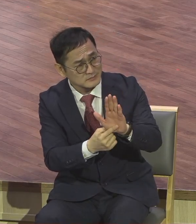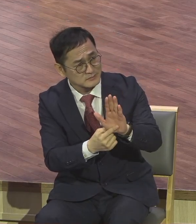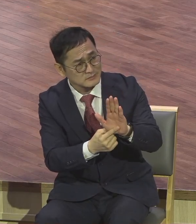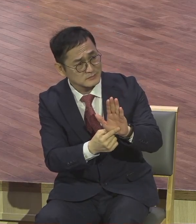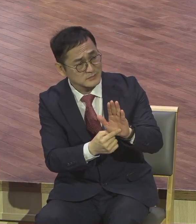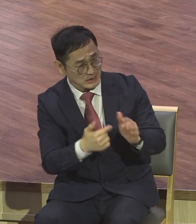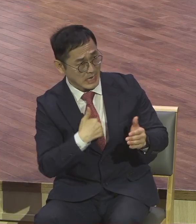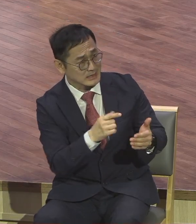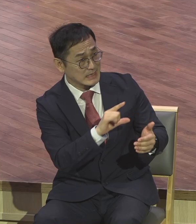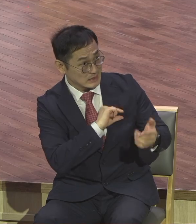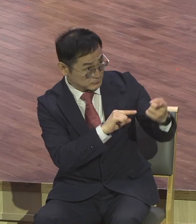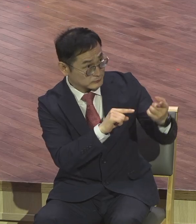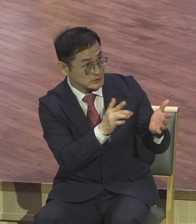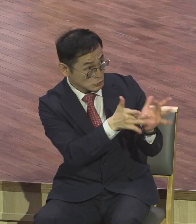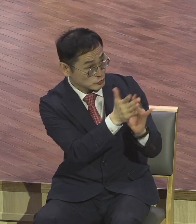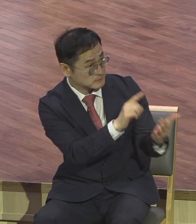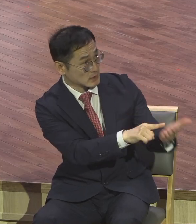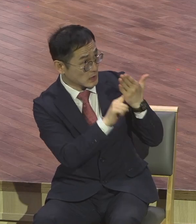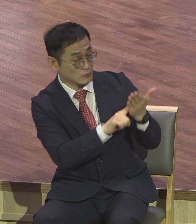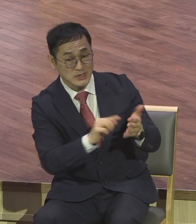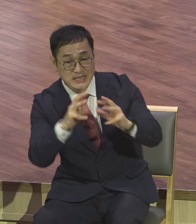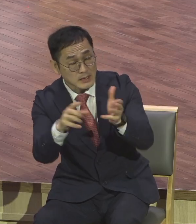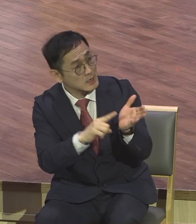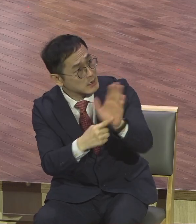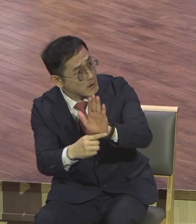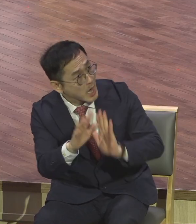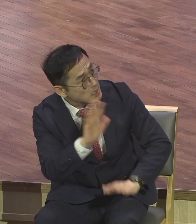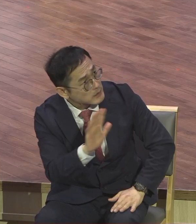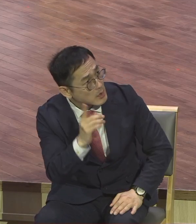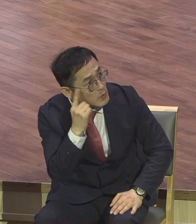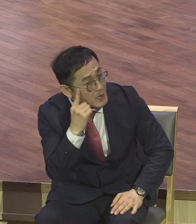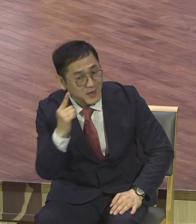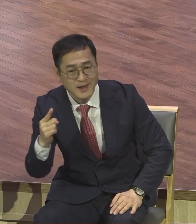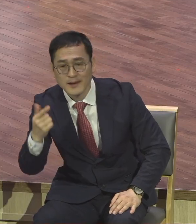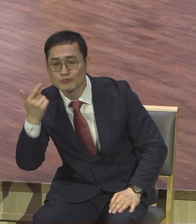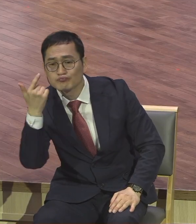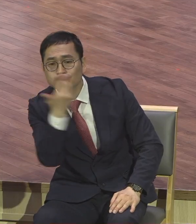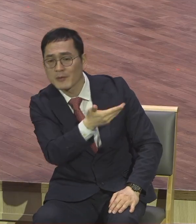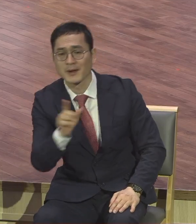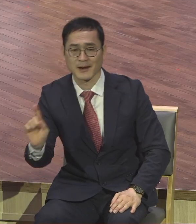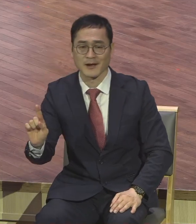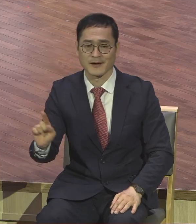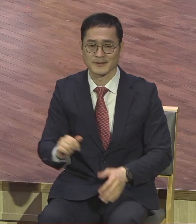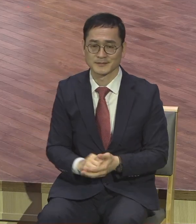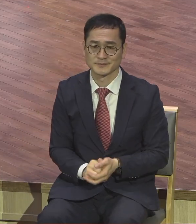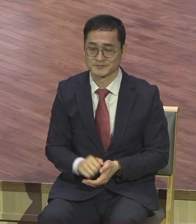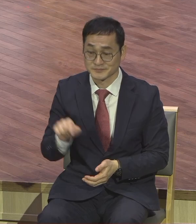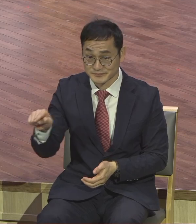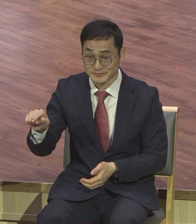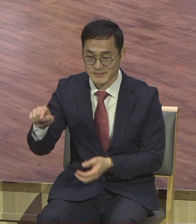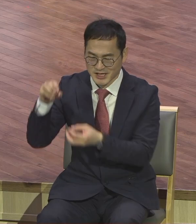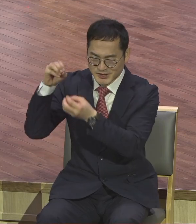하시나이까 이 다데오 유다의 사상은요. 정통적 유대 사상이에요.